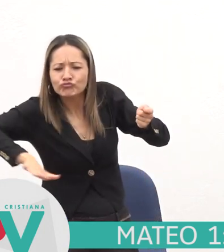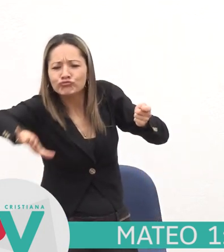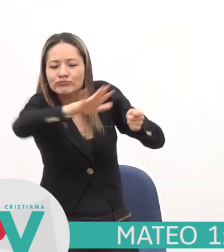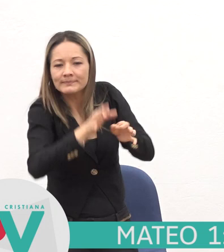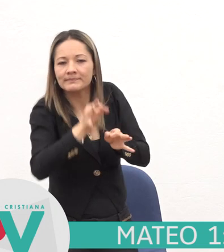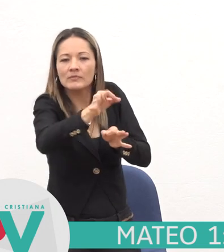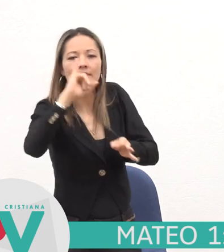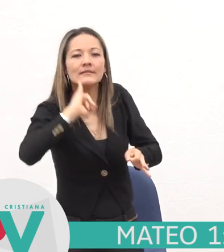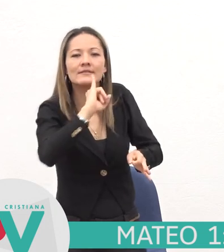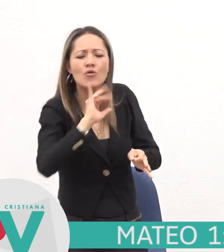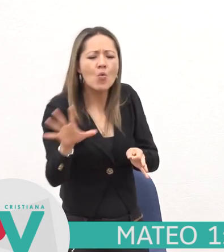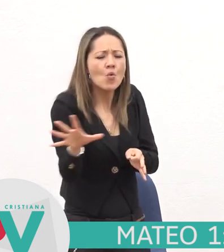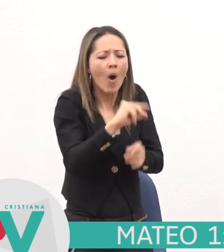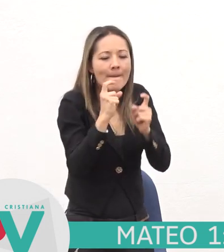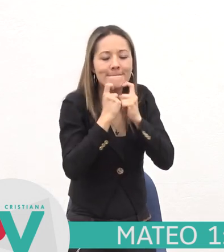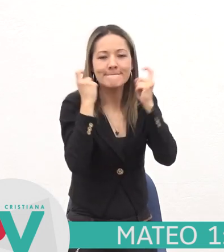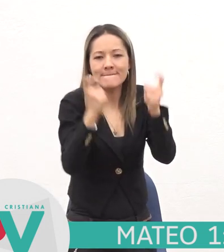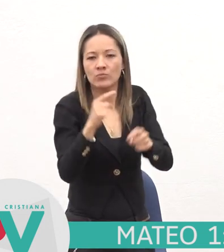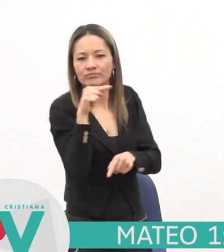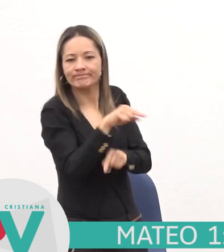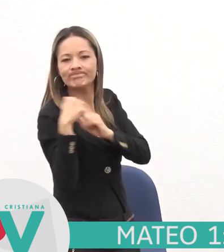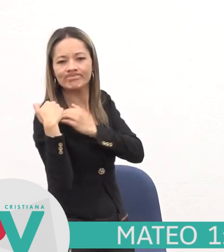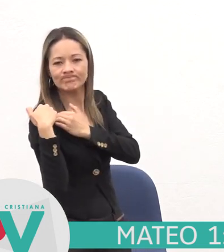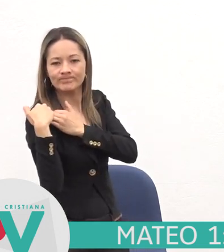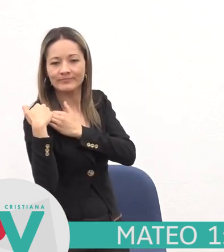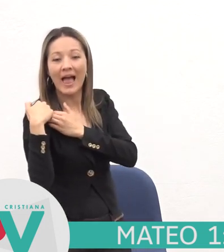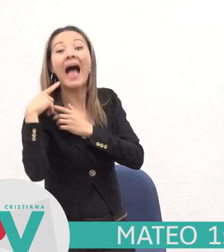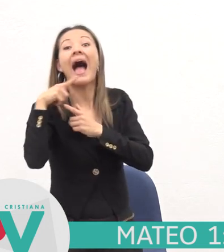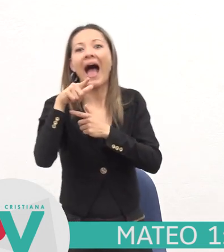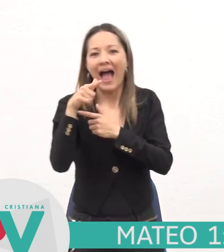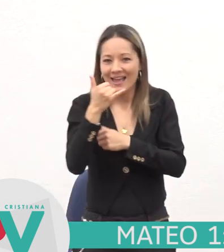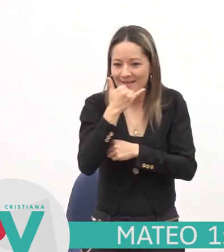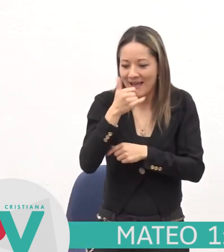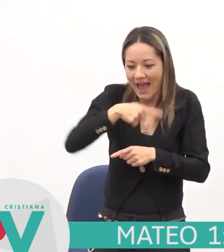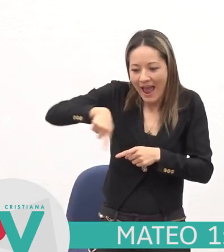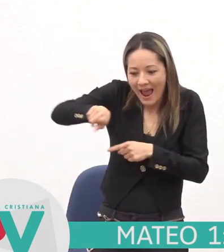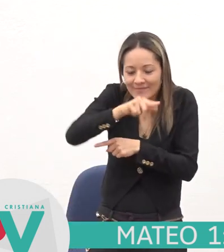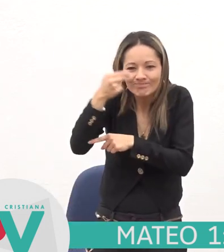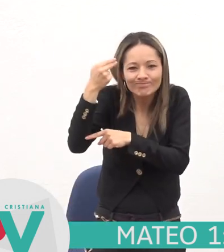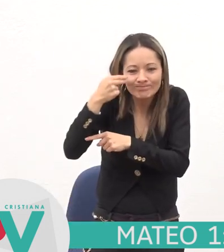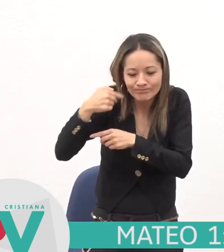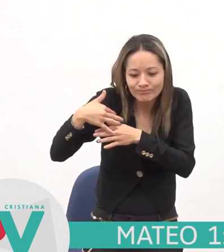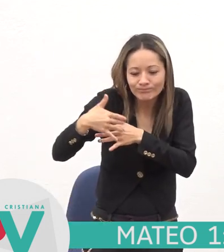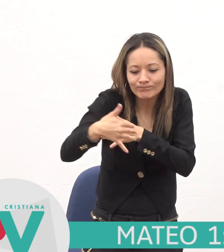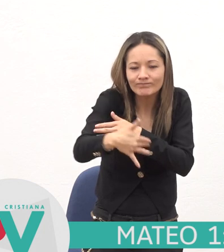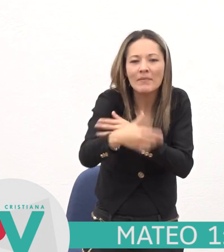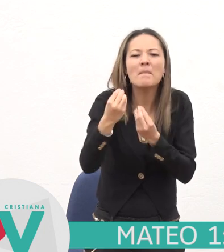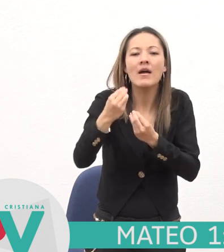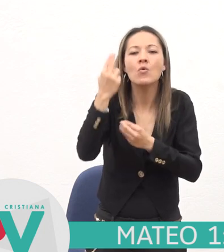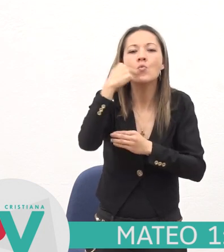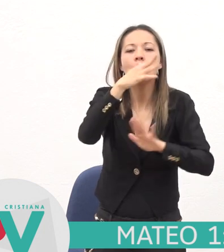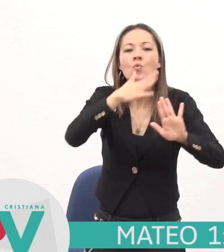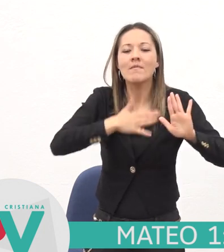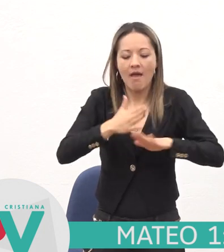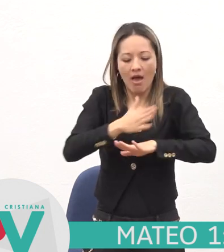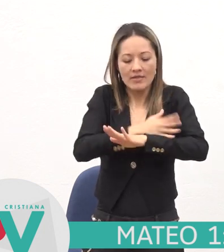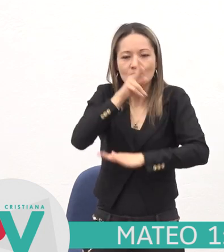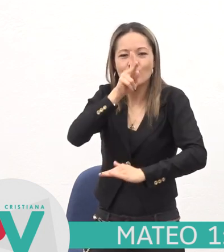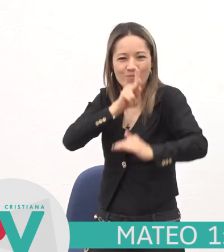sus pecados Todo esto pasó para que se cumpliera lo que el Señor había dicho por medio del profeta La Virgen quedará